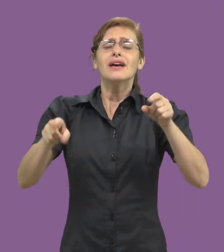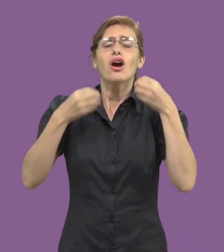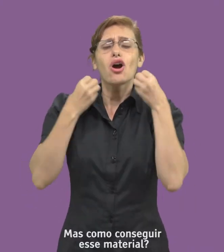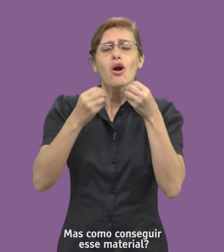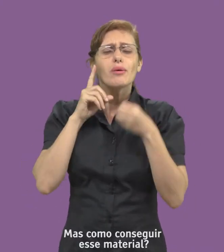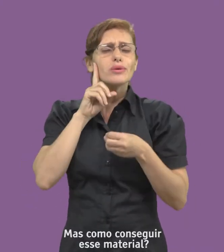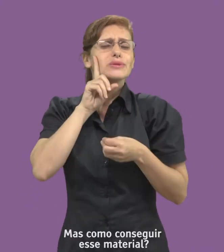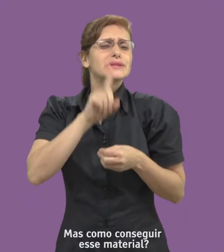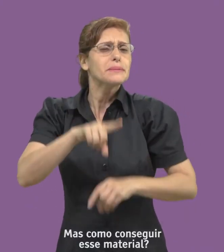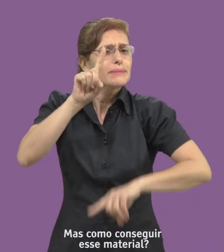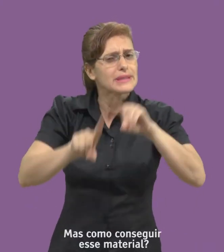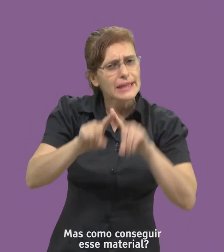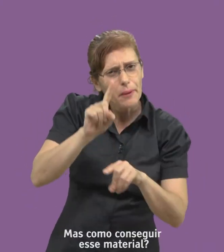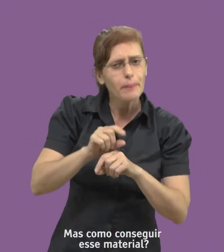Mas como conseguir esse material?